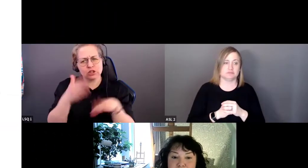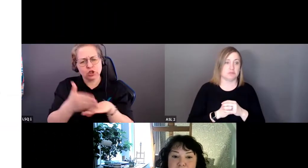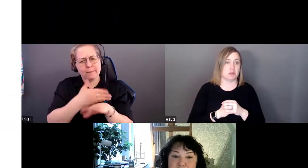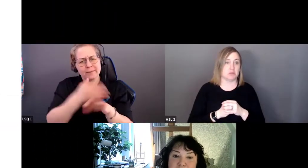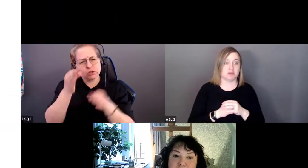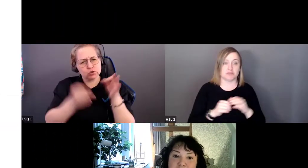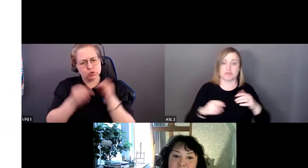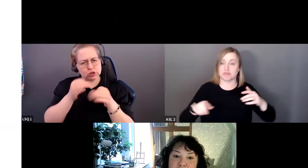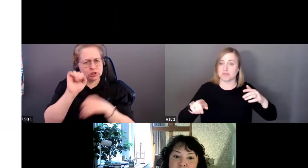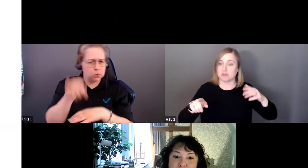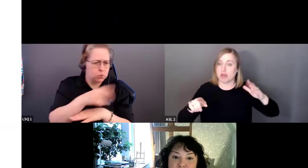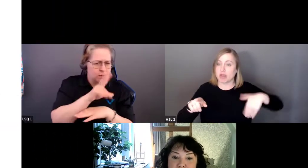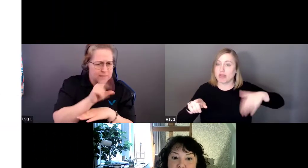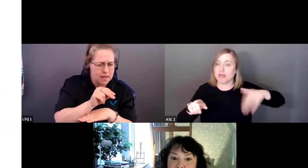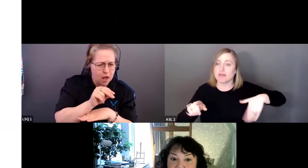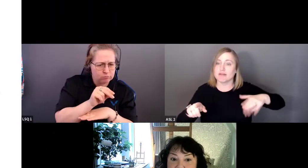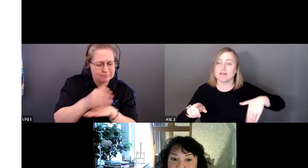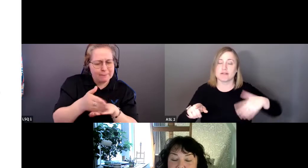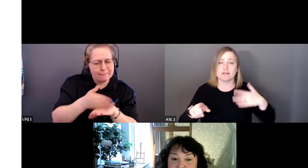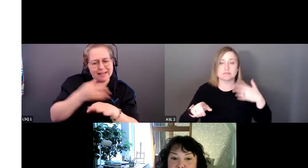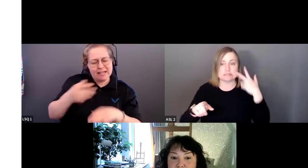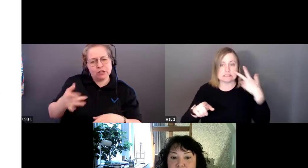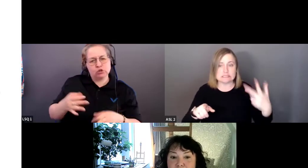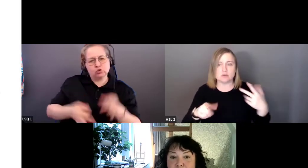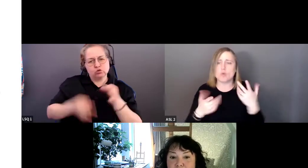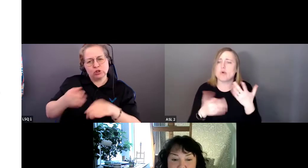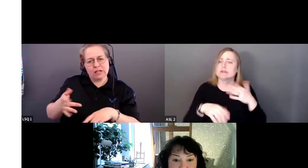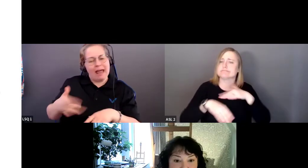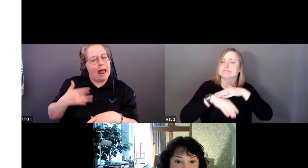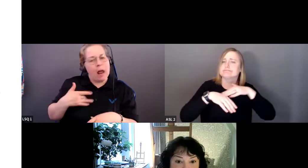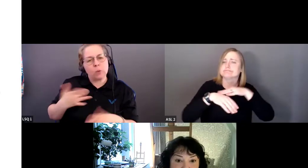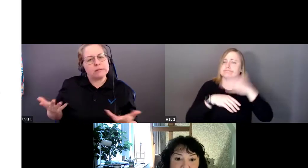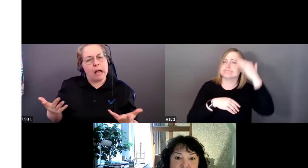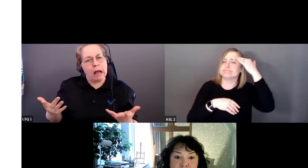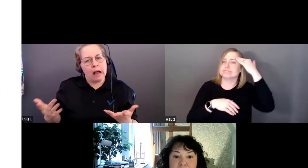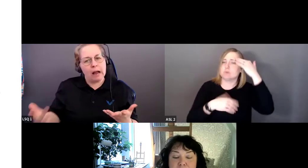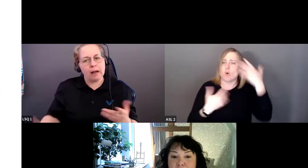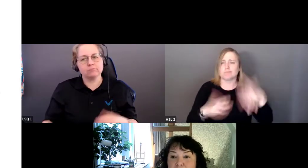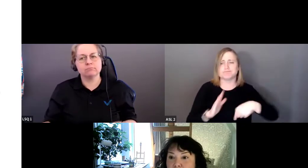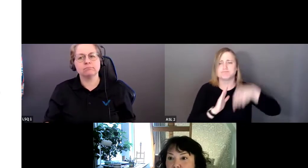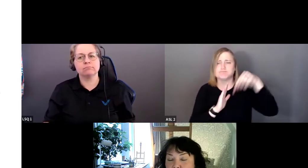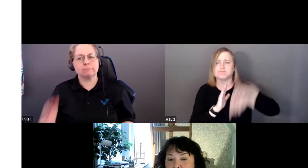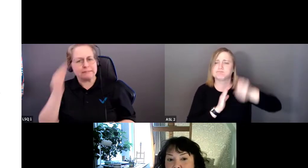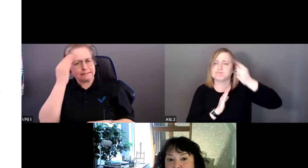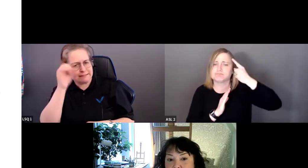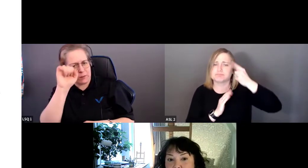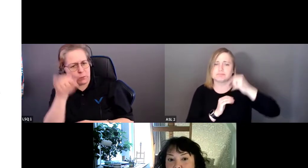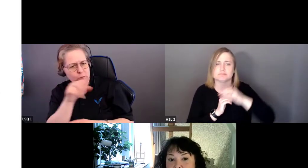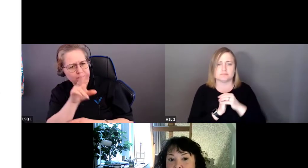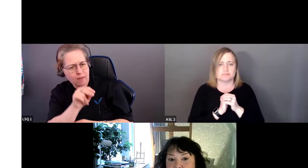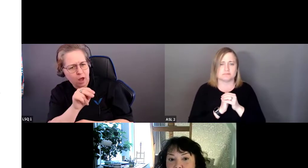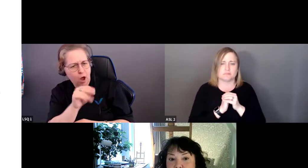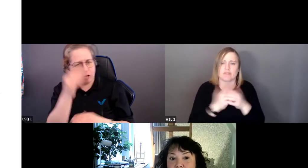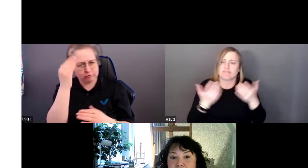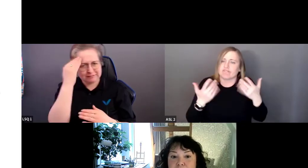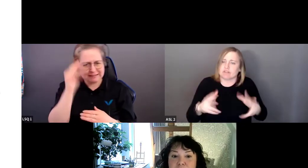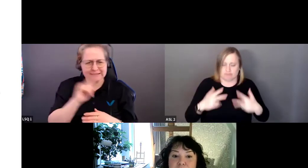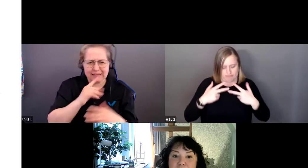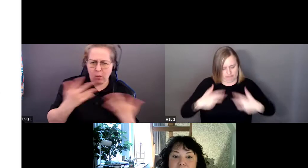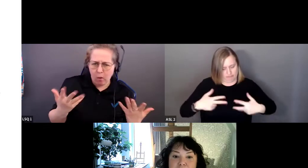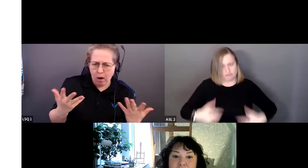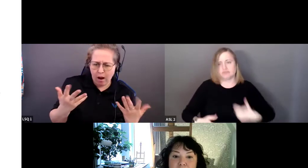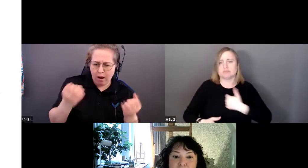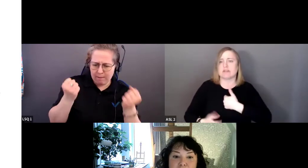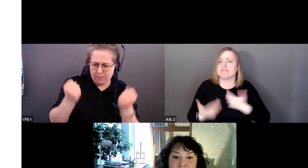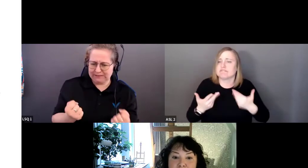peut-être que c'est nouveau, que vous n'en avez jamais entendu parler, peut-être en êtes-vous conscient, savez-vous de quoi il s'agit, peut